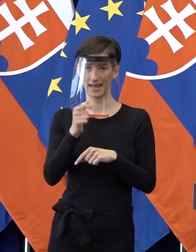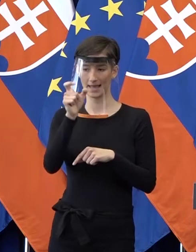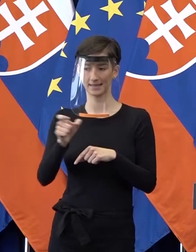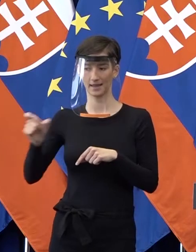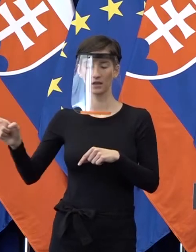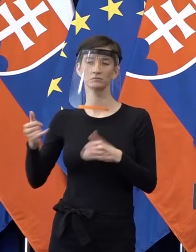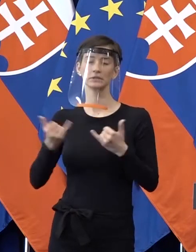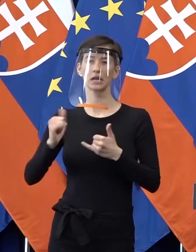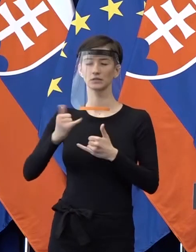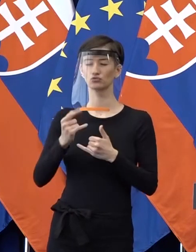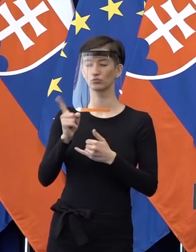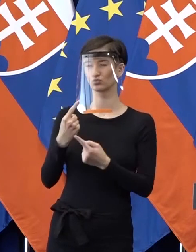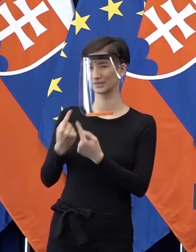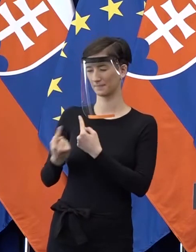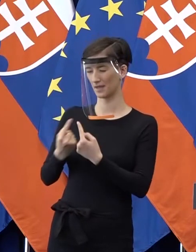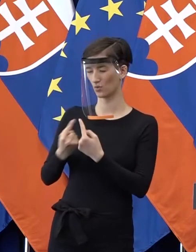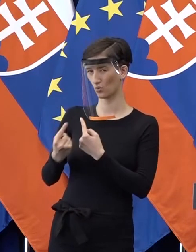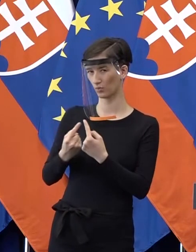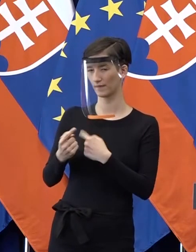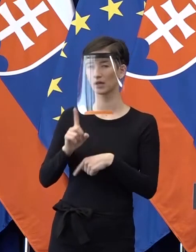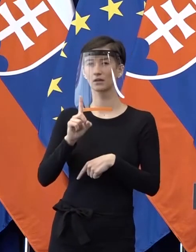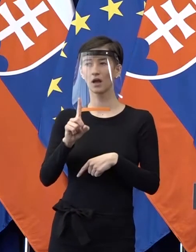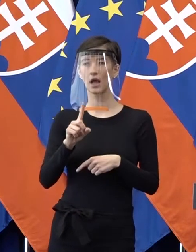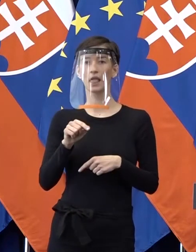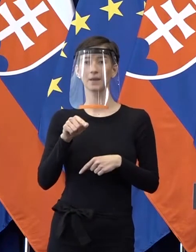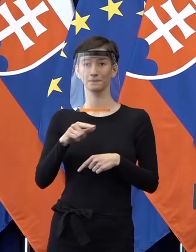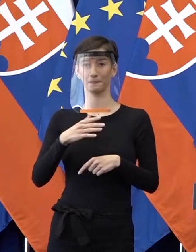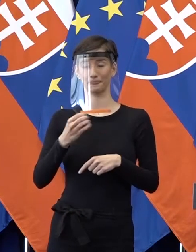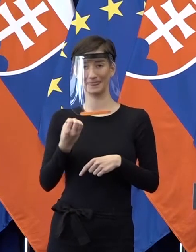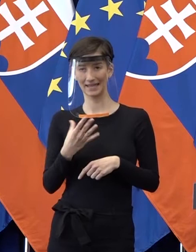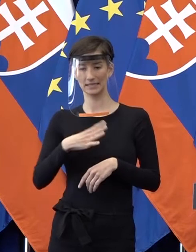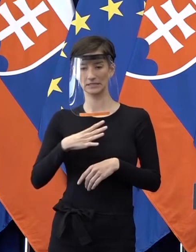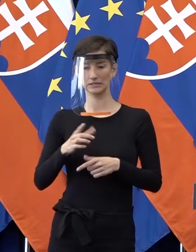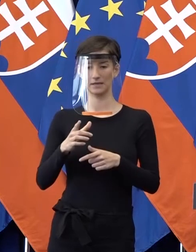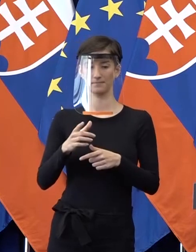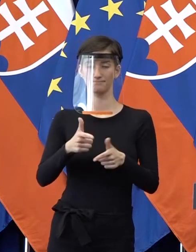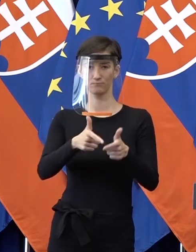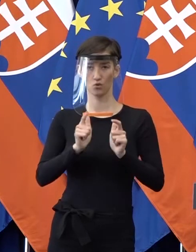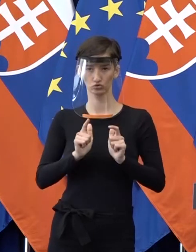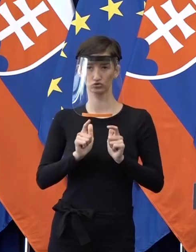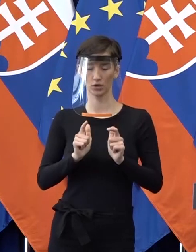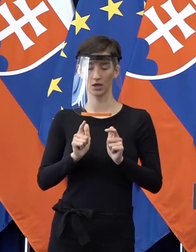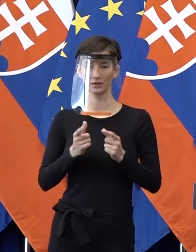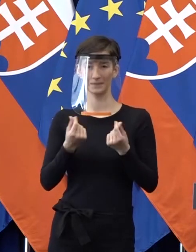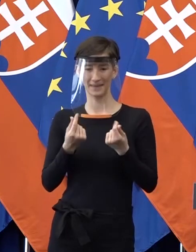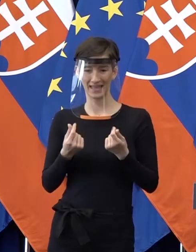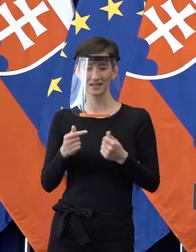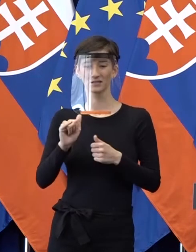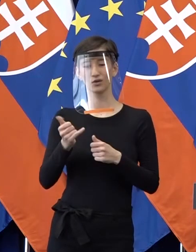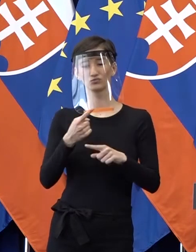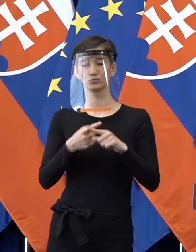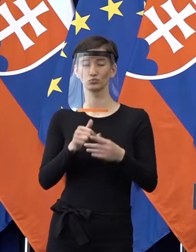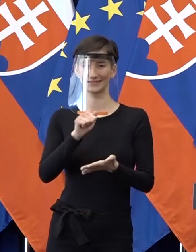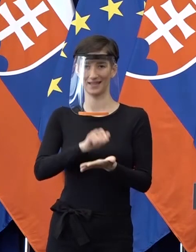Tu sa jedná o väčšie portfólio a pre nás, samozrejme, ako som povedal, keď si máme pojičať peniaze a sú s tým spojené ďalšie náklady, je to komplikovanejšia vec.